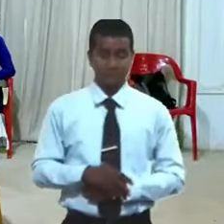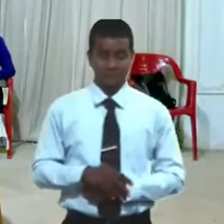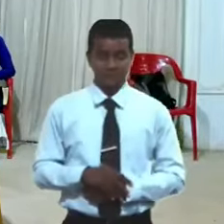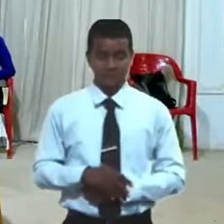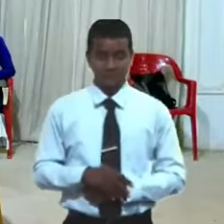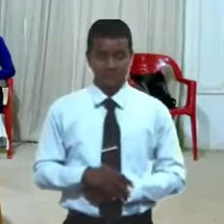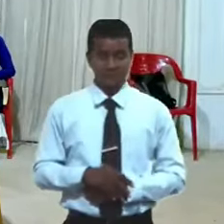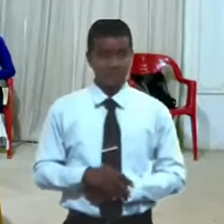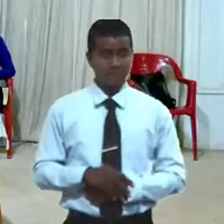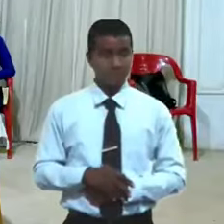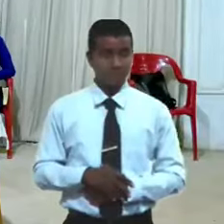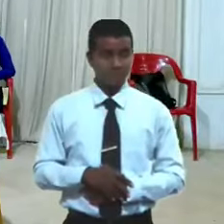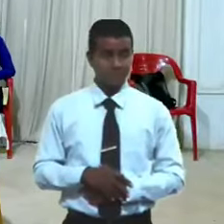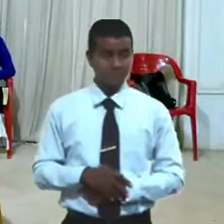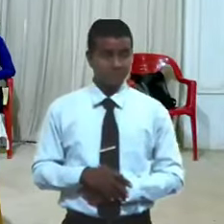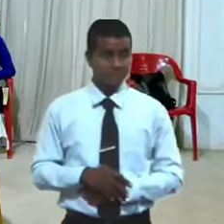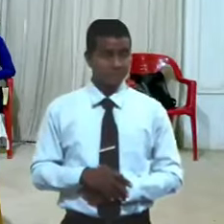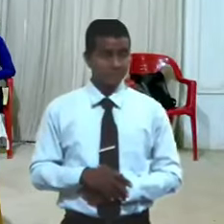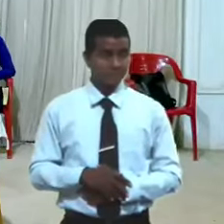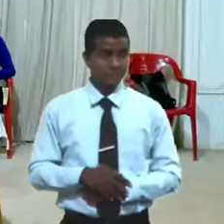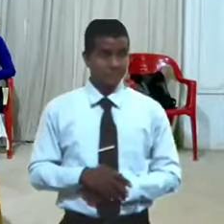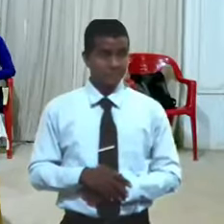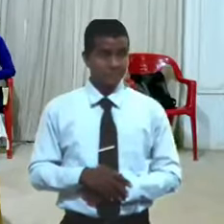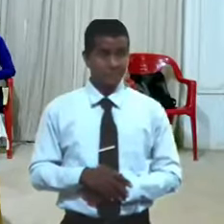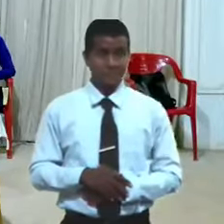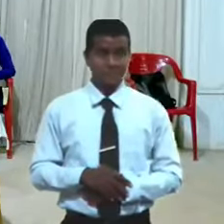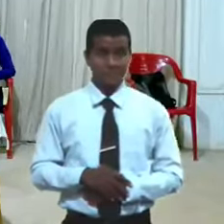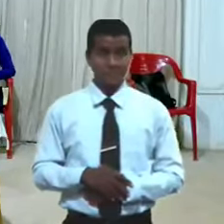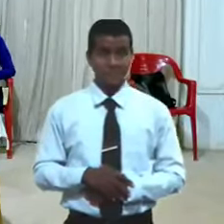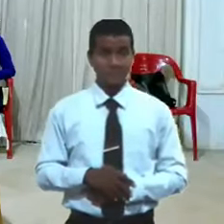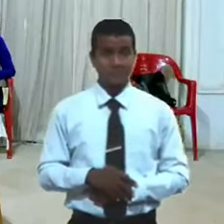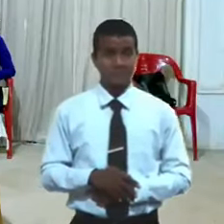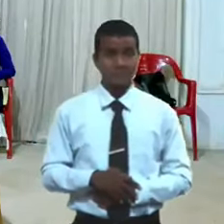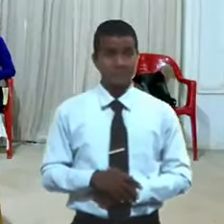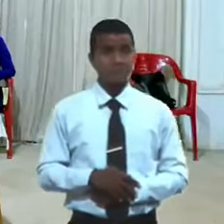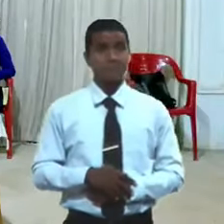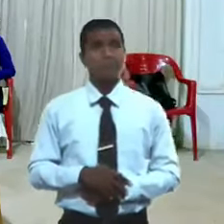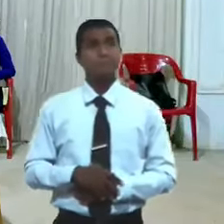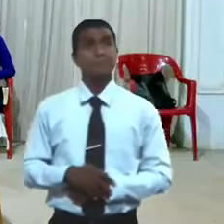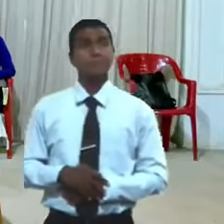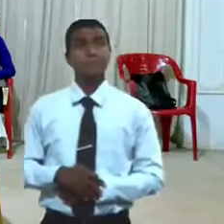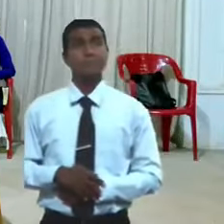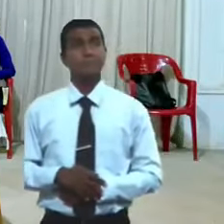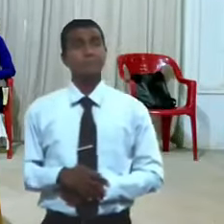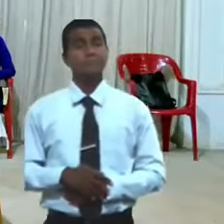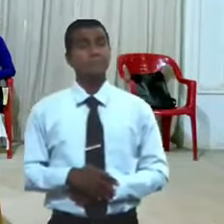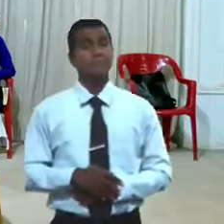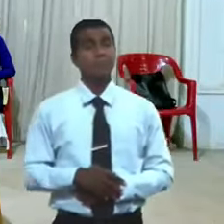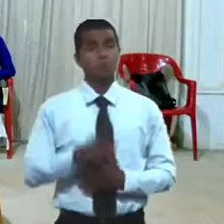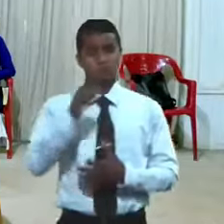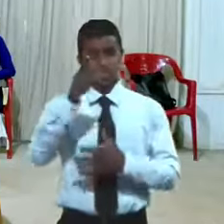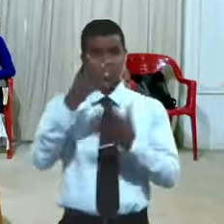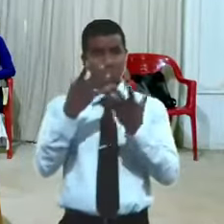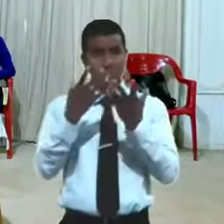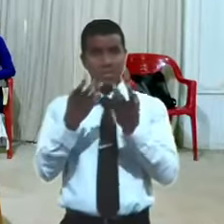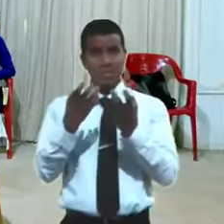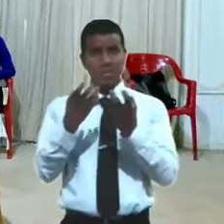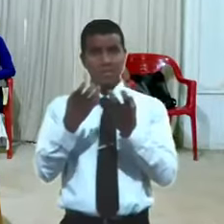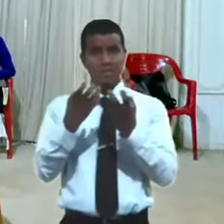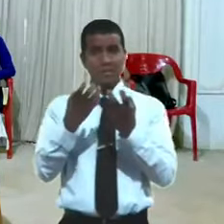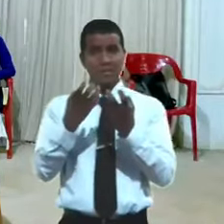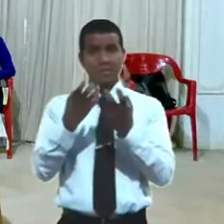así que si quieres conseguir algo con el Señor consíguelo humillándose